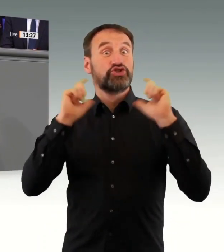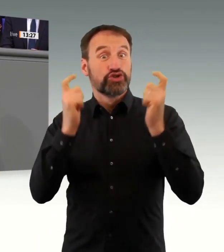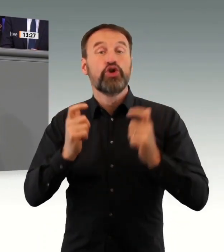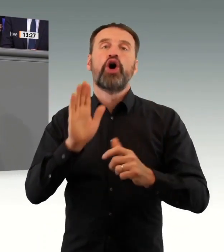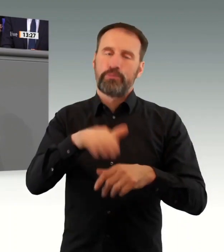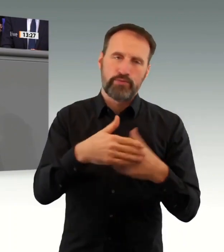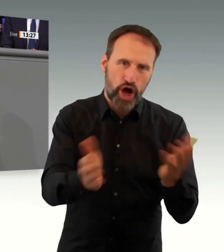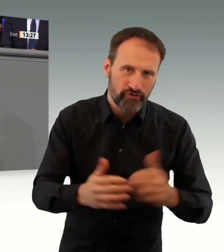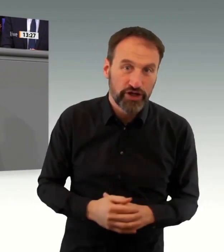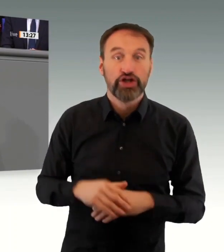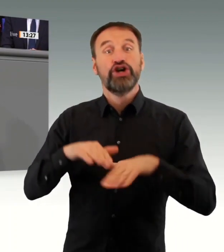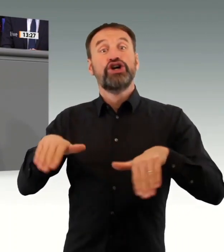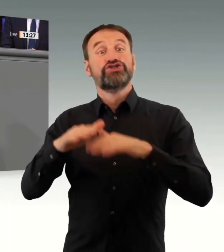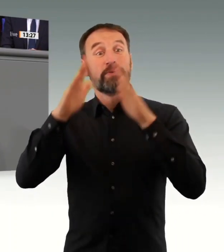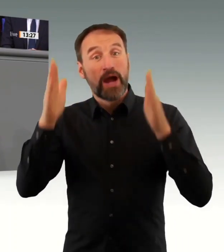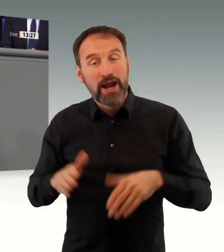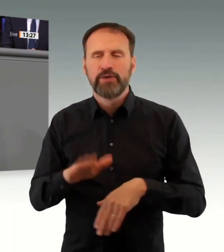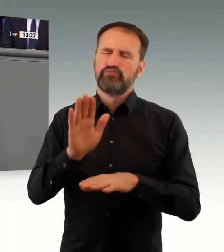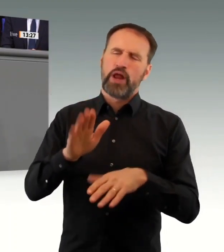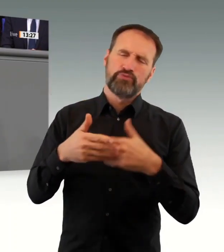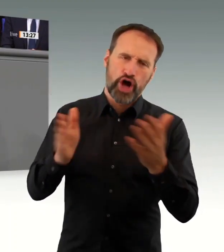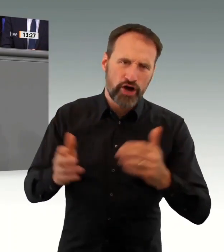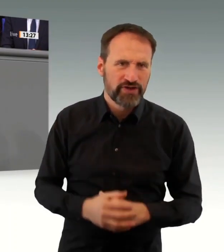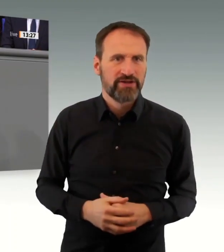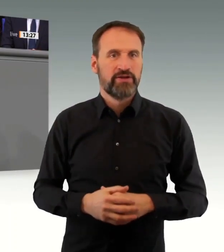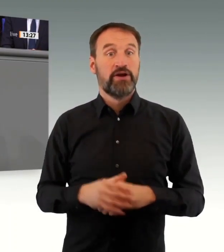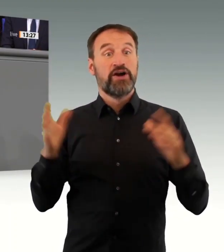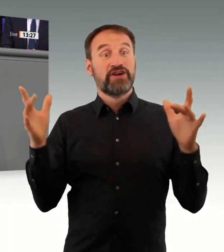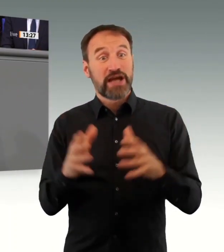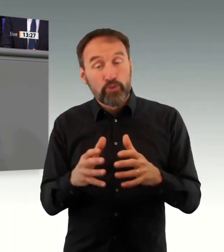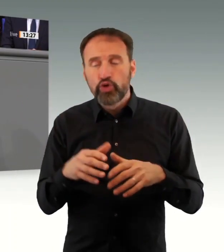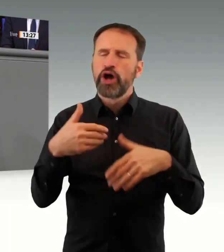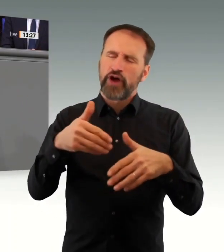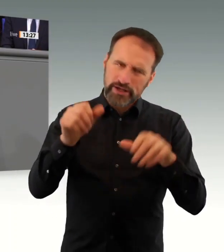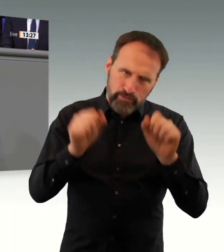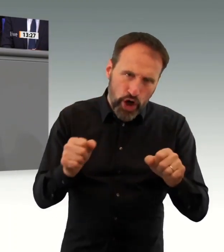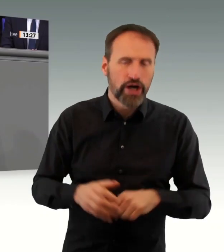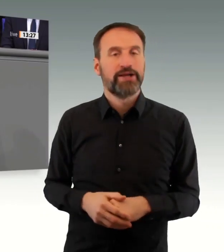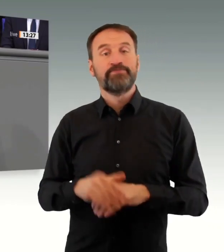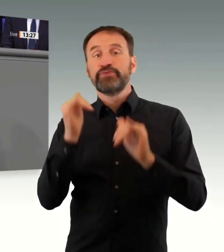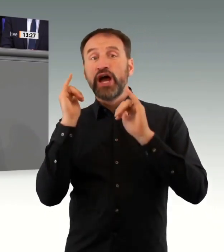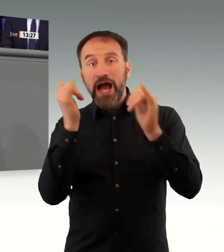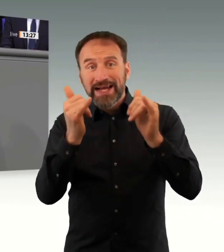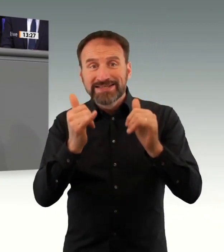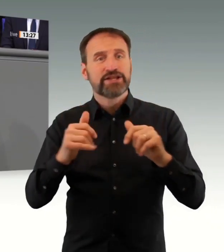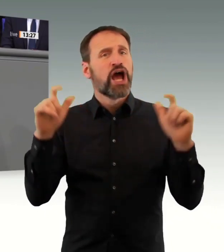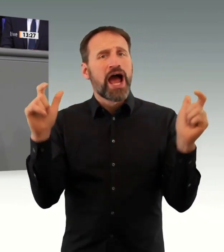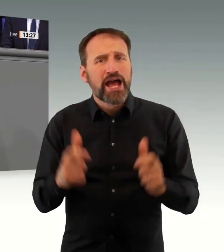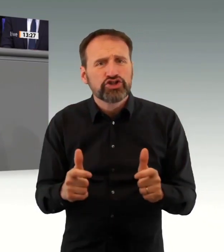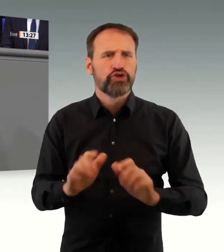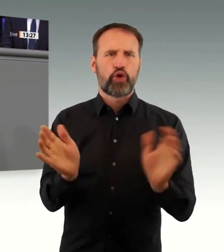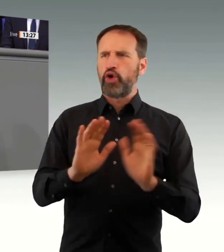Ich habe Sie in den vergangenen Reden hier mal angesprochen, weil ich Sie persönlich schätze und auch Ihre Meinung immer schätze, die immer sehr klar und deutlich gesagt hat,